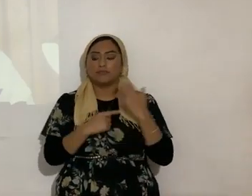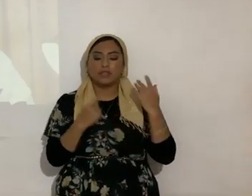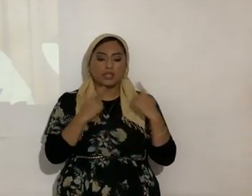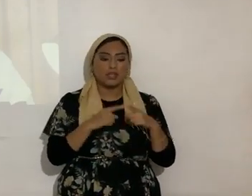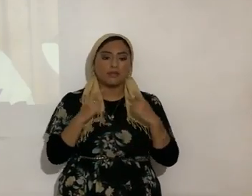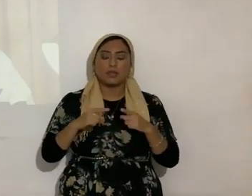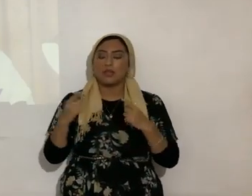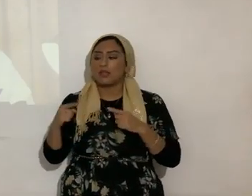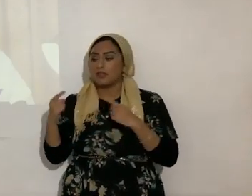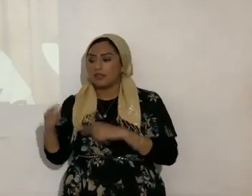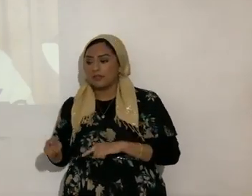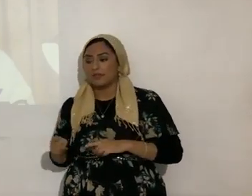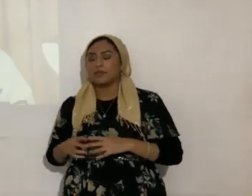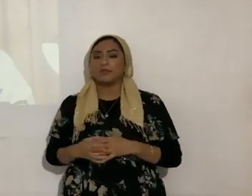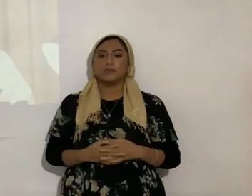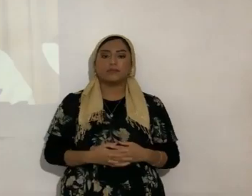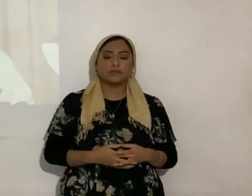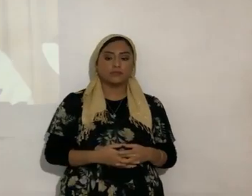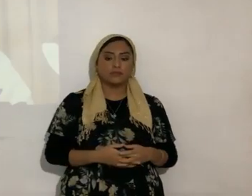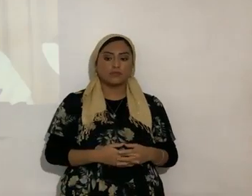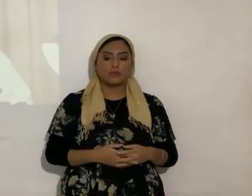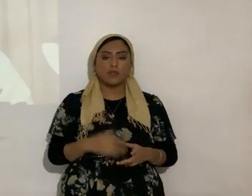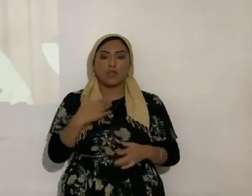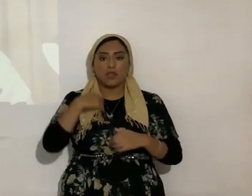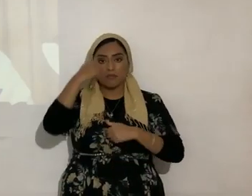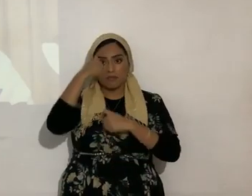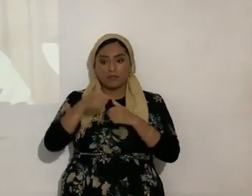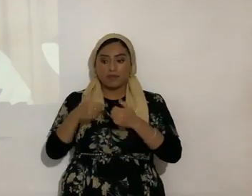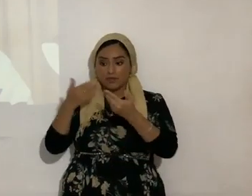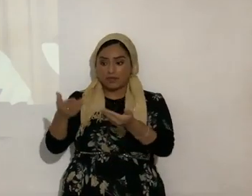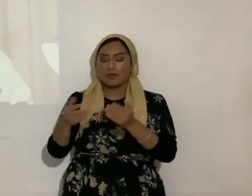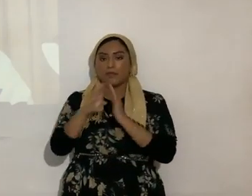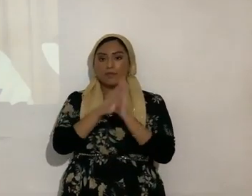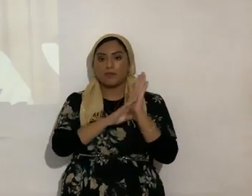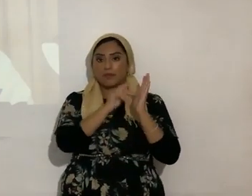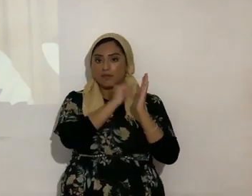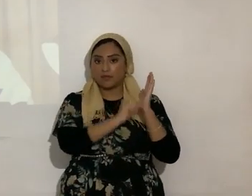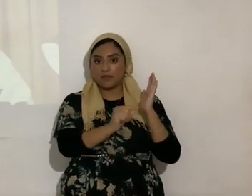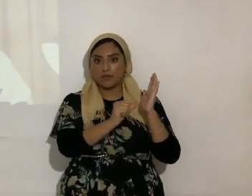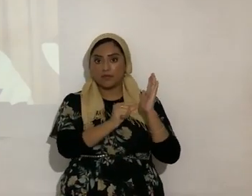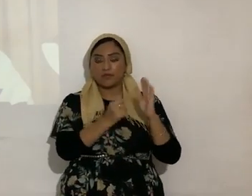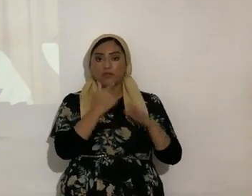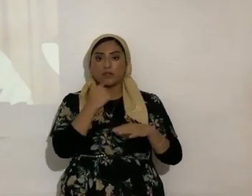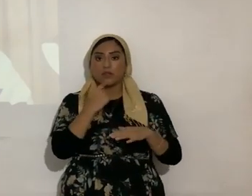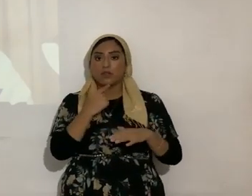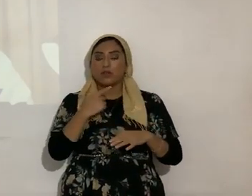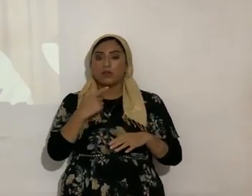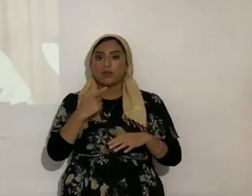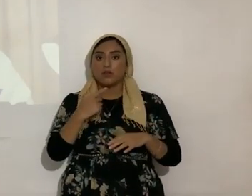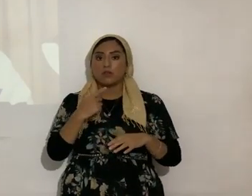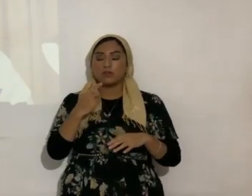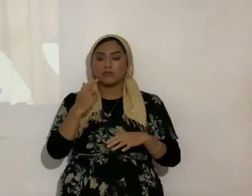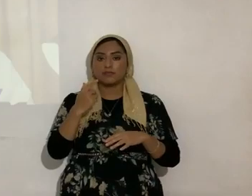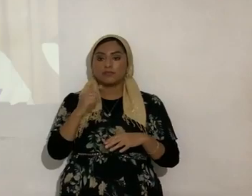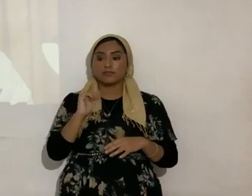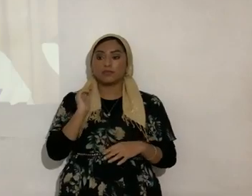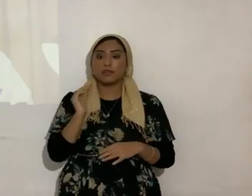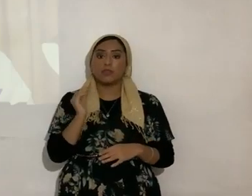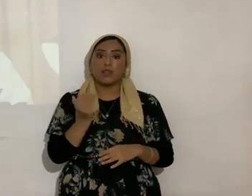consecuencia. Les recuerdo esta cita, que no nos ha pagado Yahshua conforme a nuestros pecados